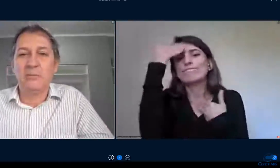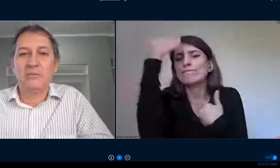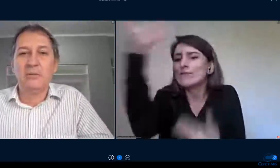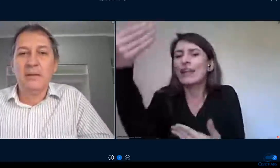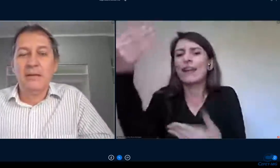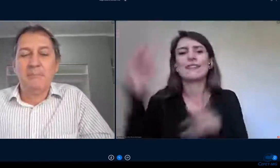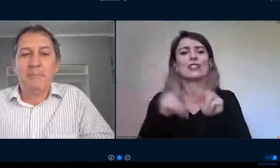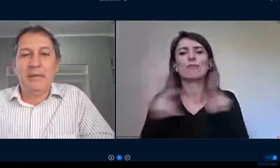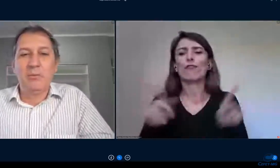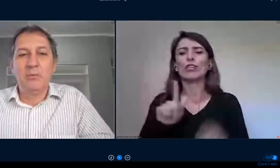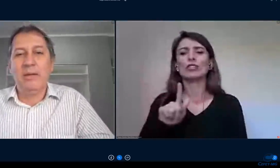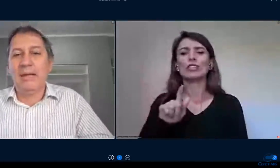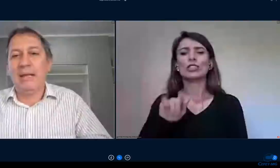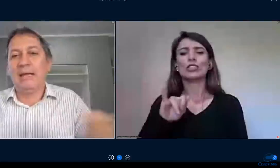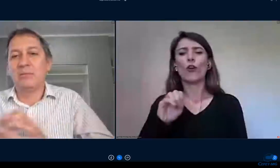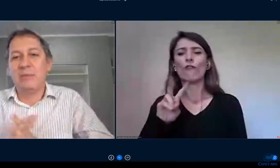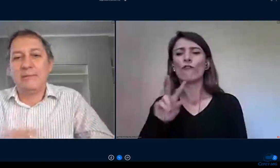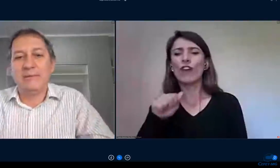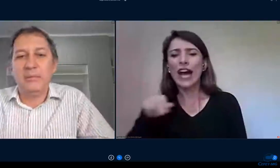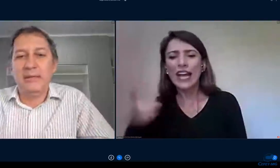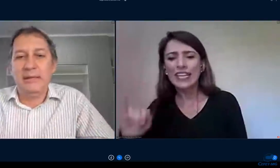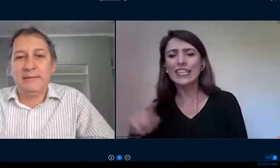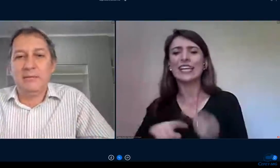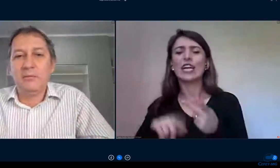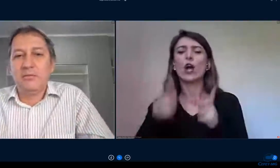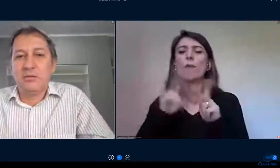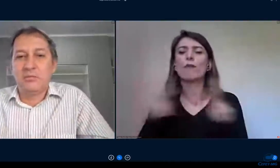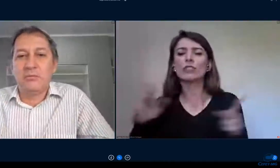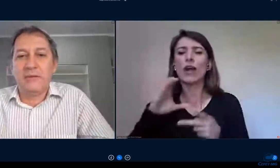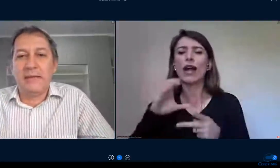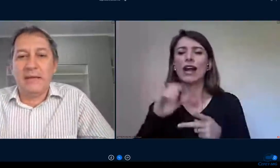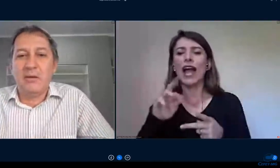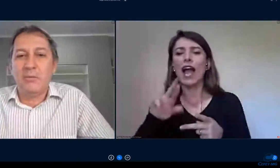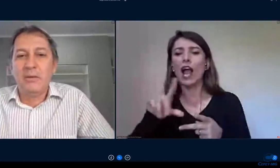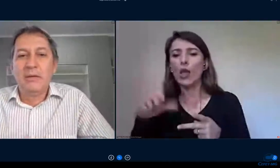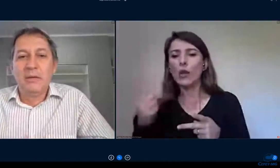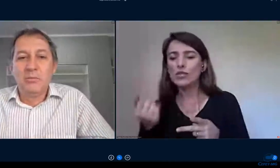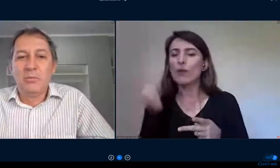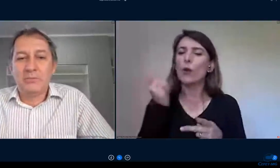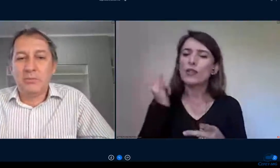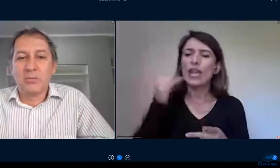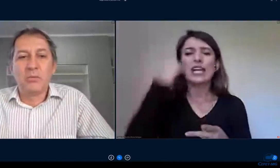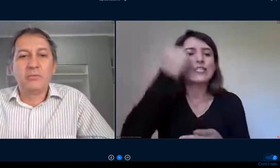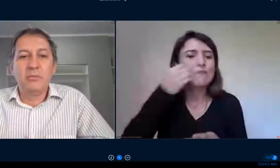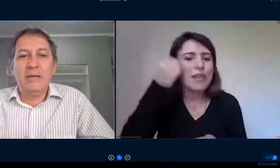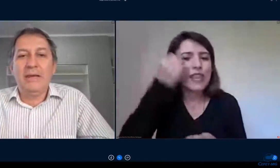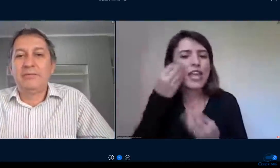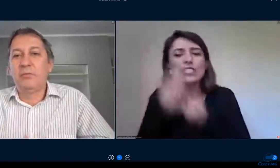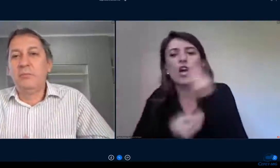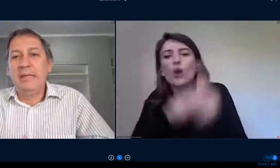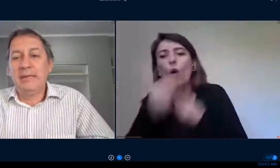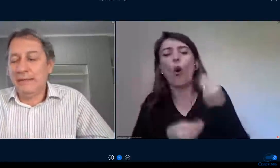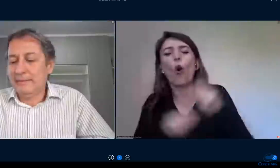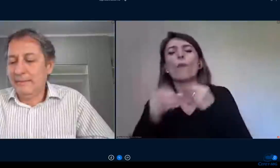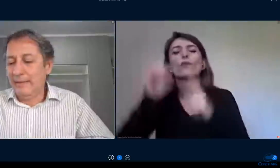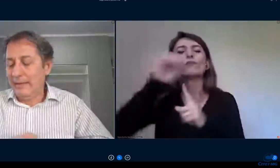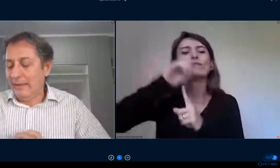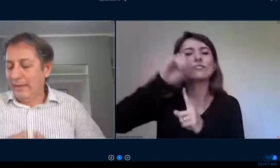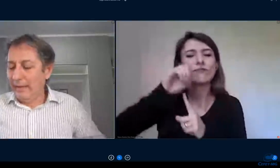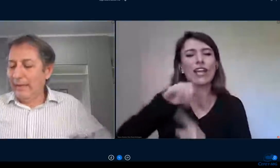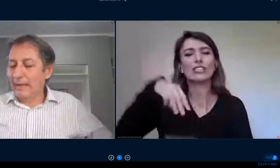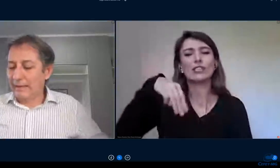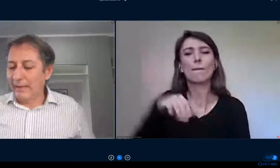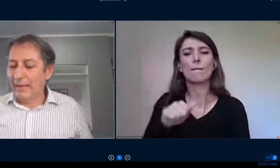Carlos pelo relato dessa experiência do Instituto Federal do Mato Grosso e do IEF Sul Minas